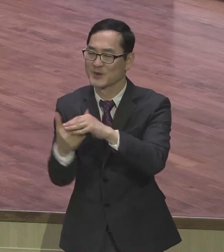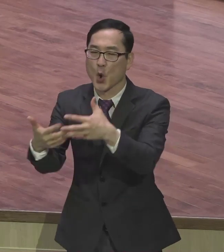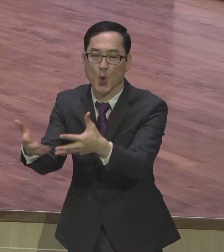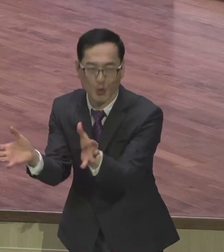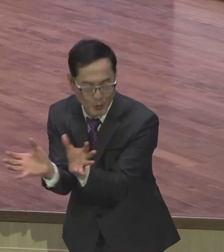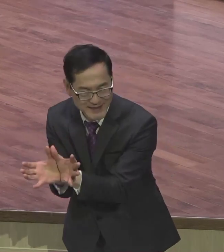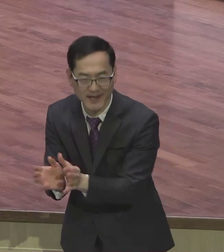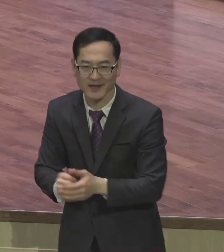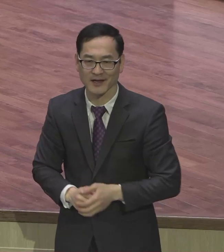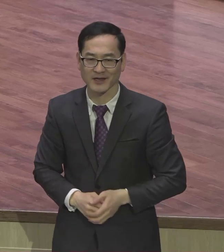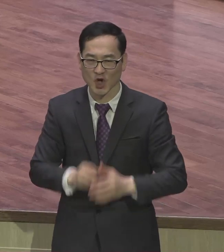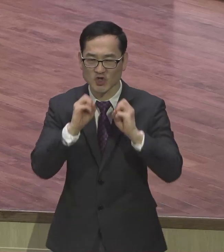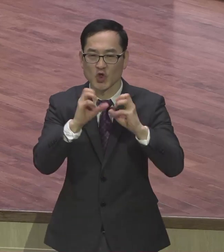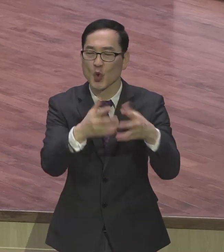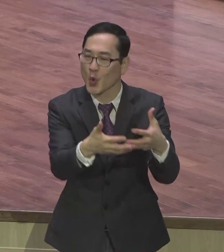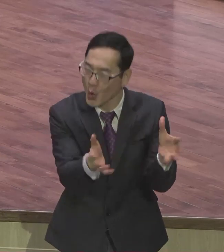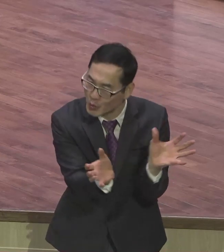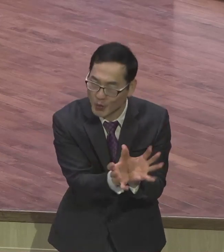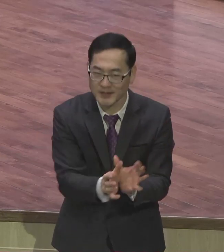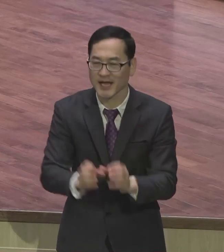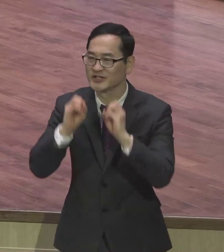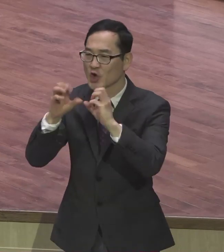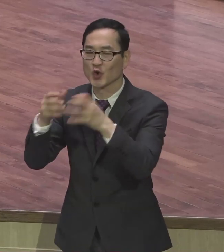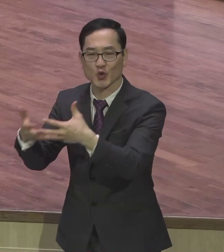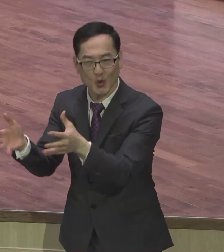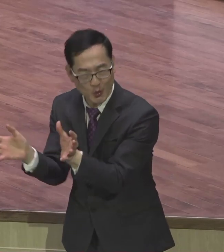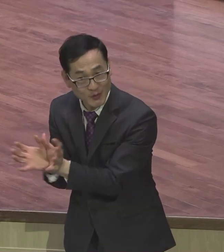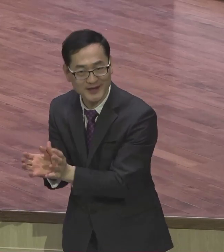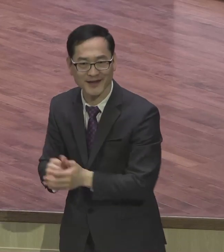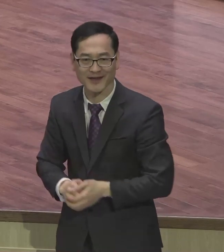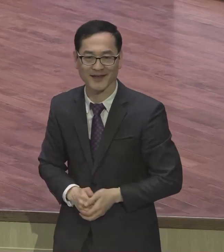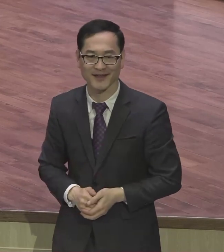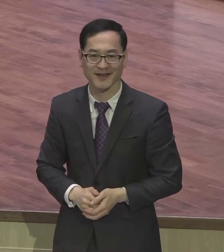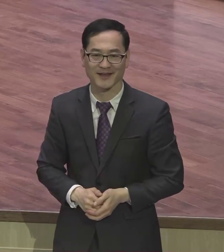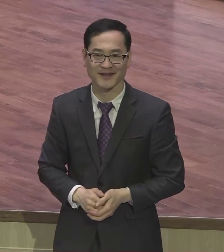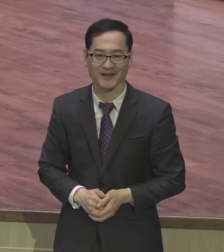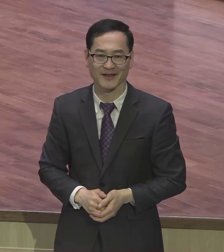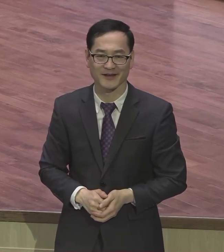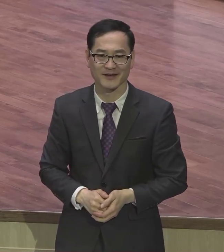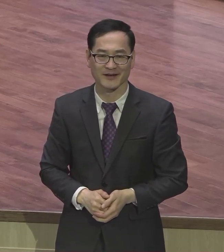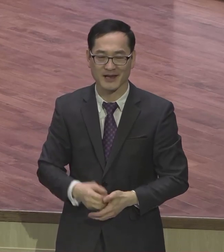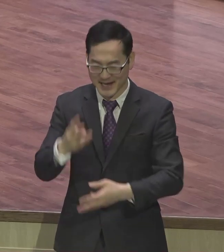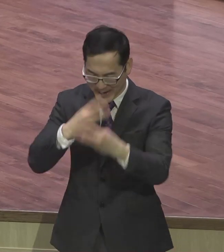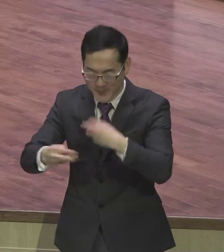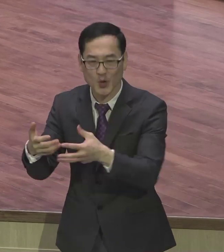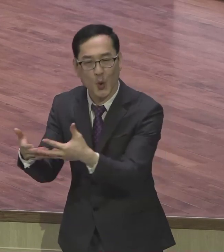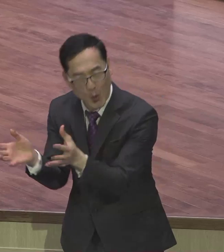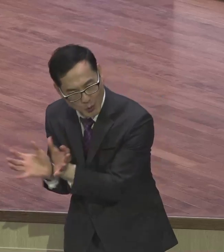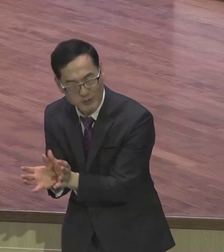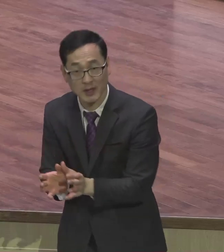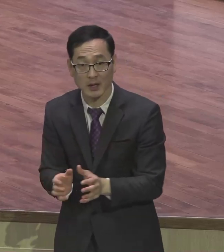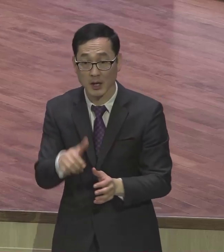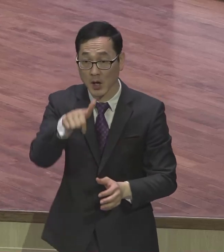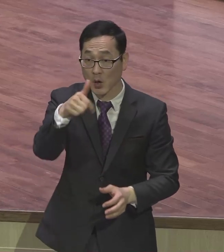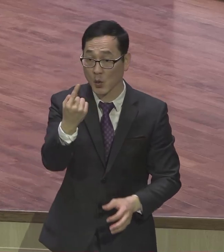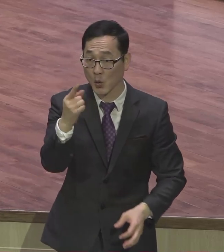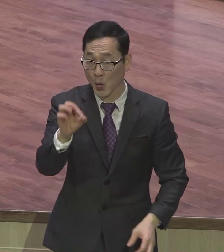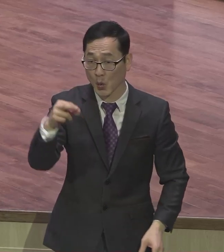전도 공동체 성교 공동체 치유 공동체 렘너드 공동체 공동체 같이